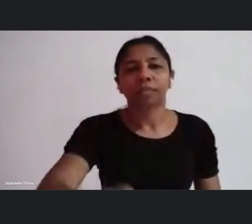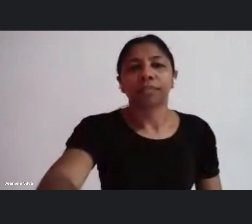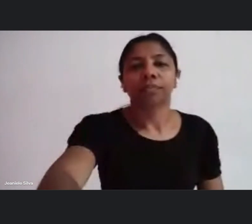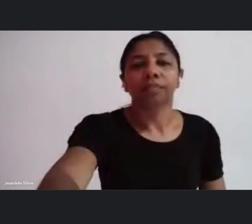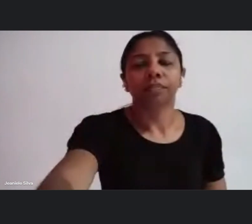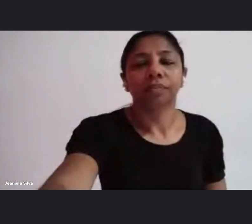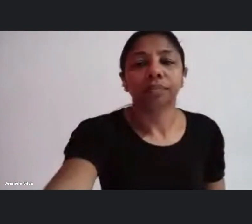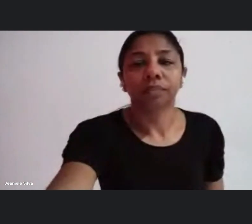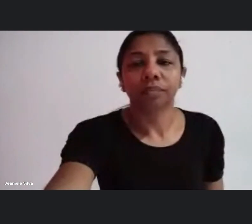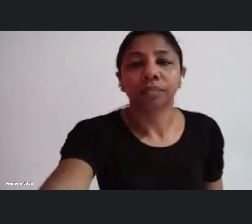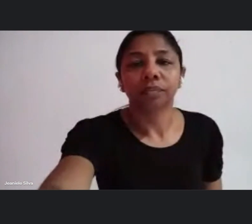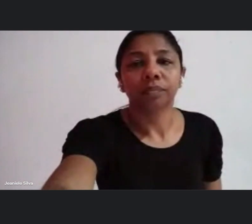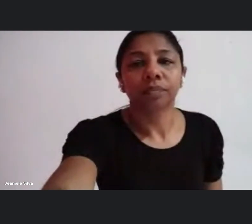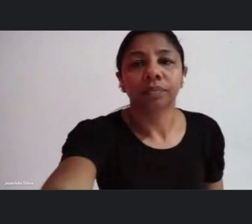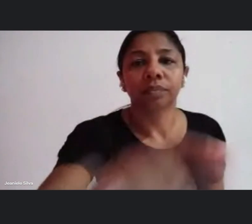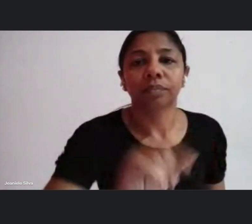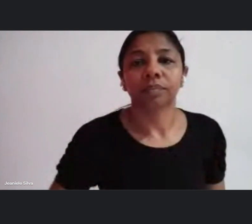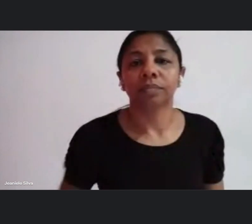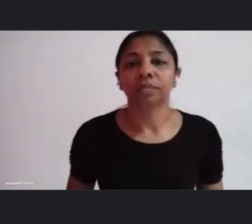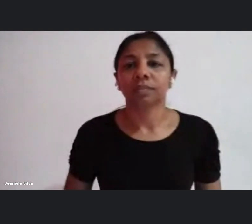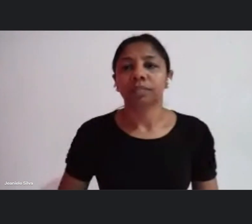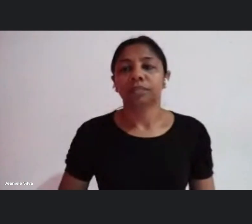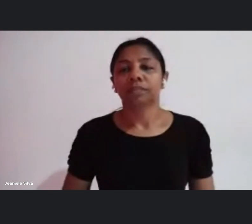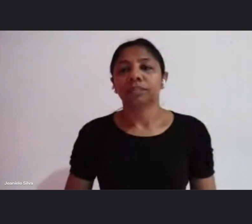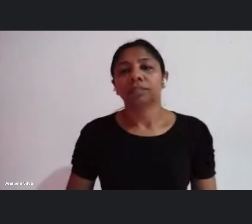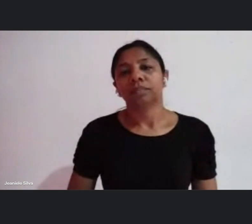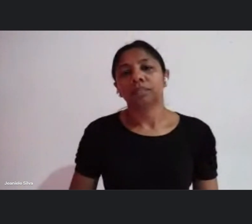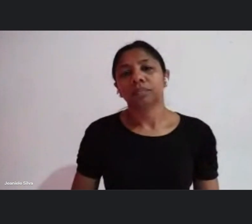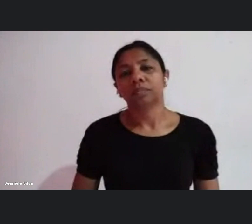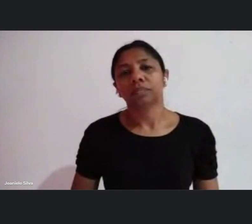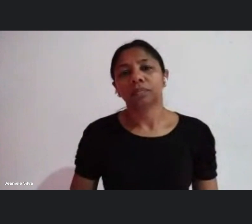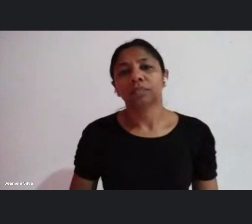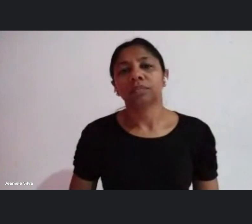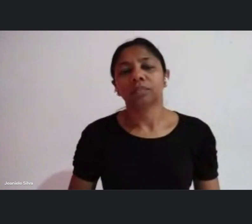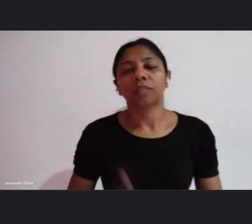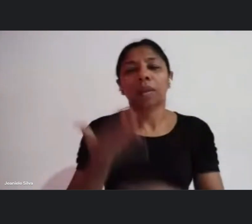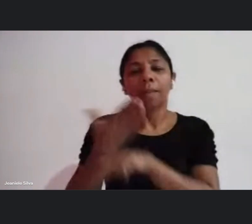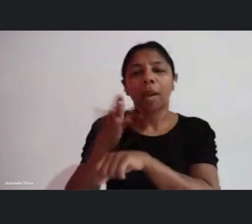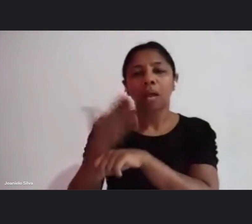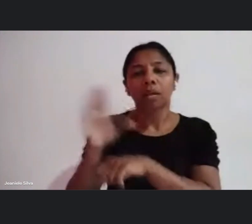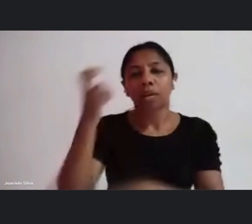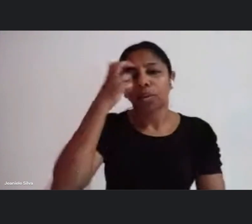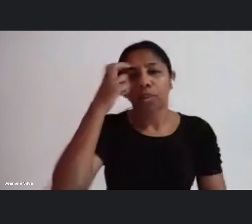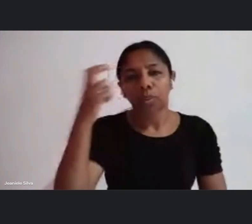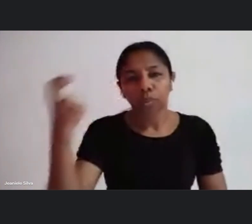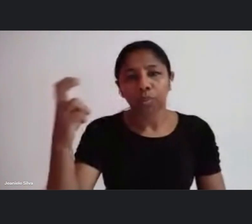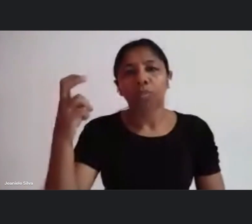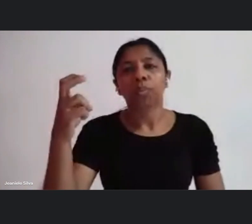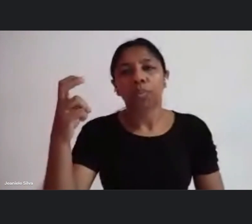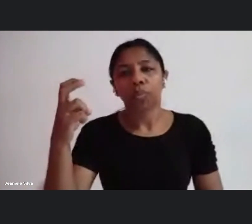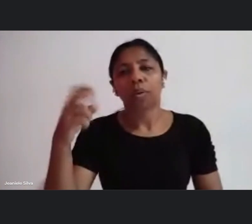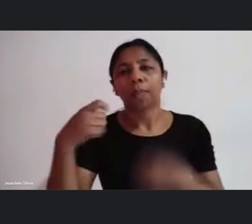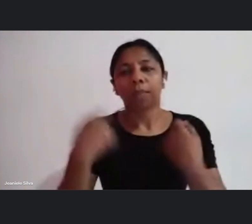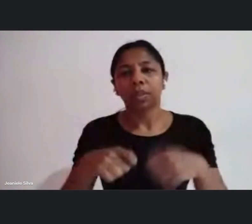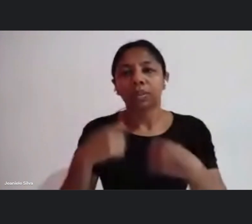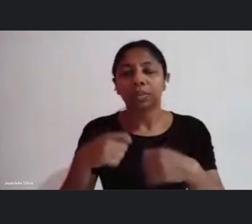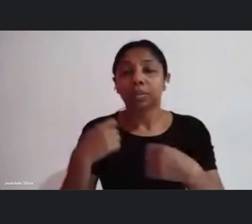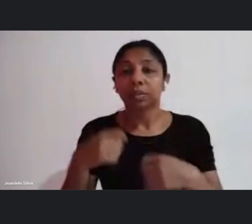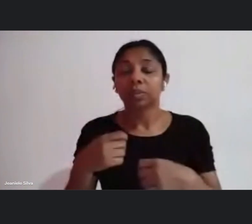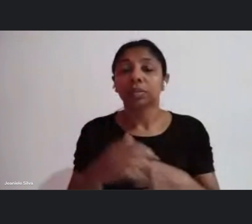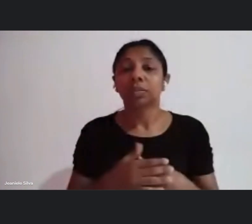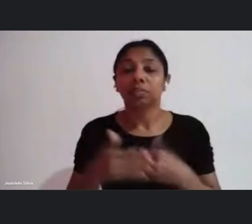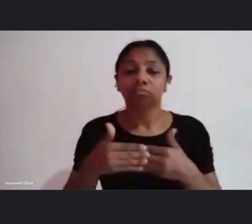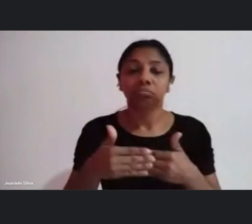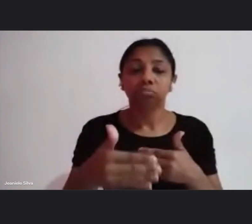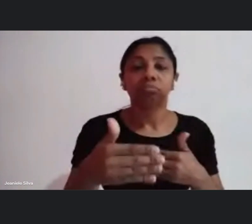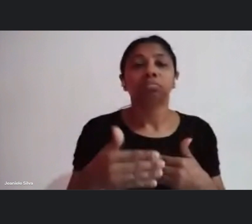concordo contigo aquela velha frase da cultura a cultura deveria onde o povo está e o